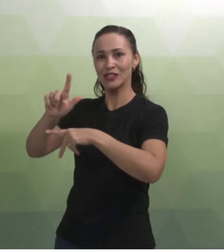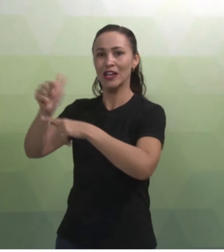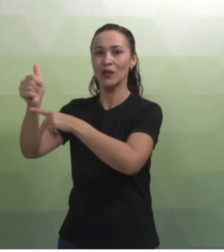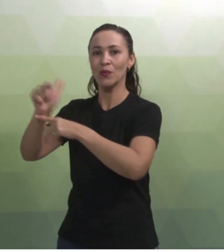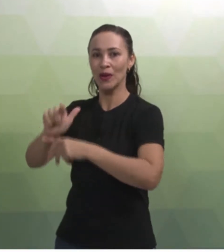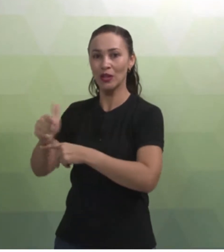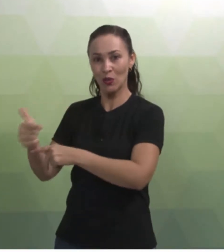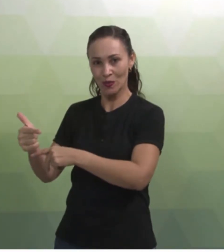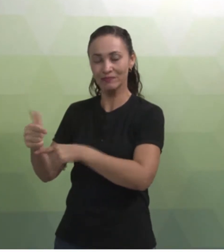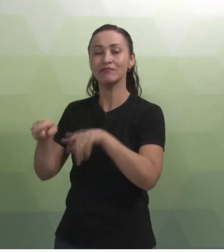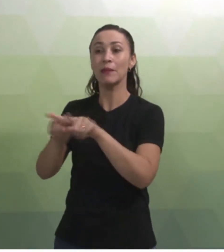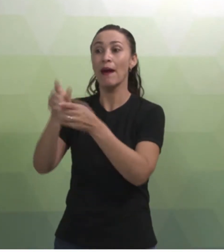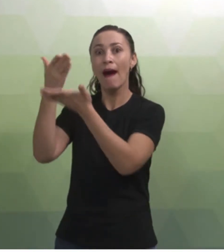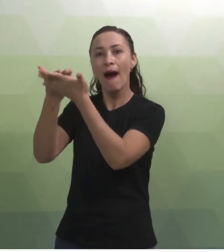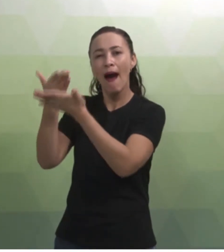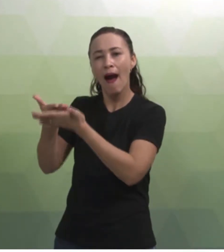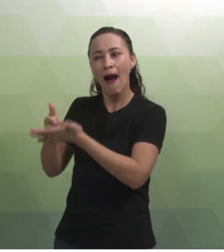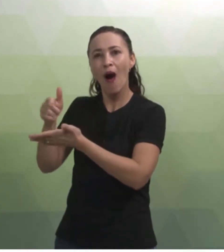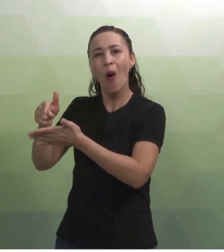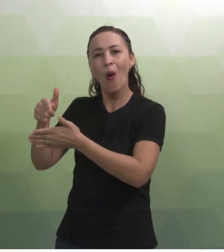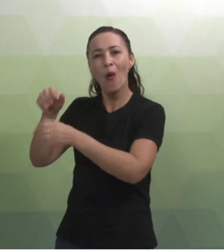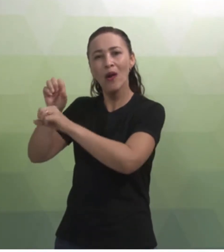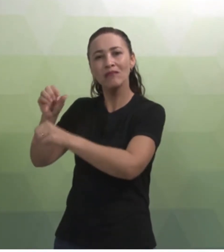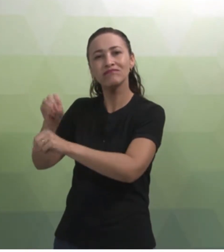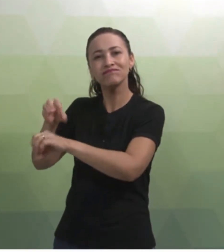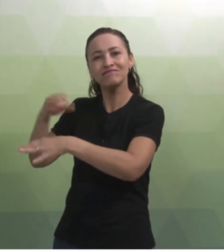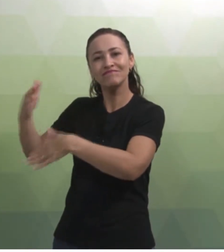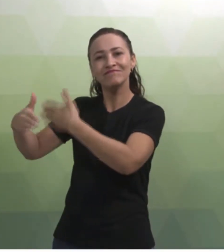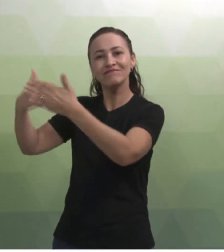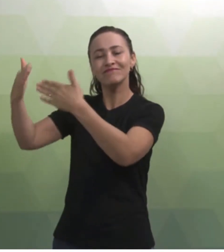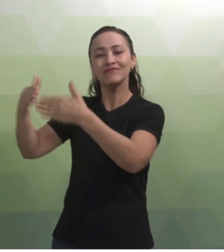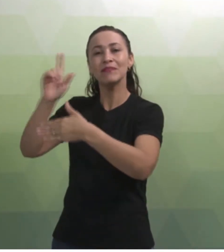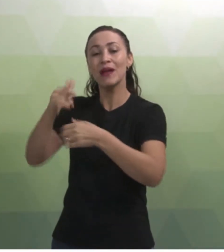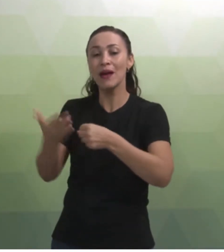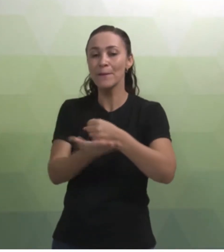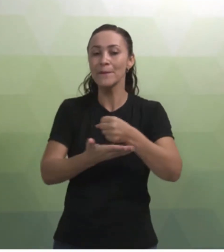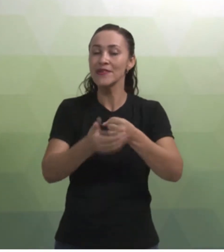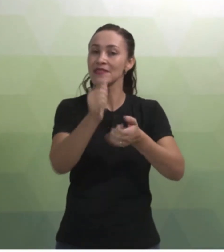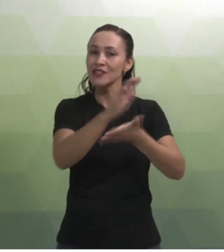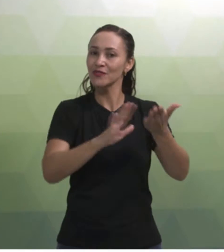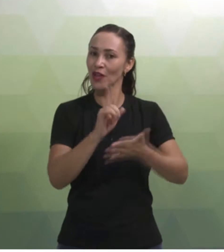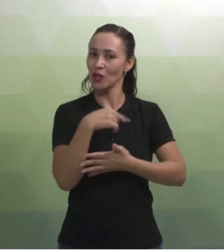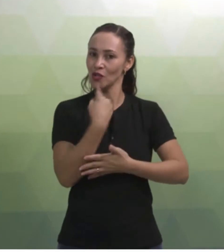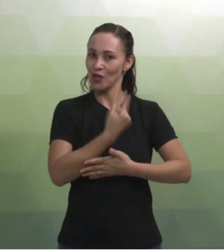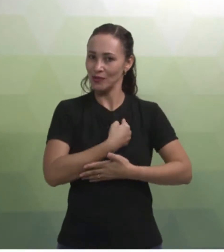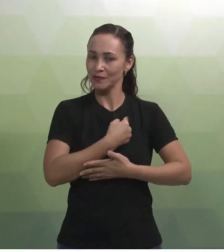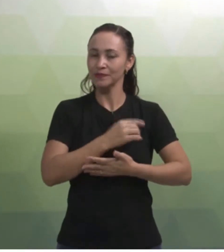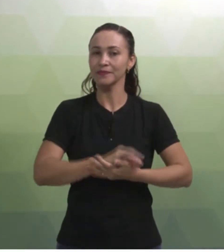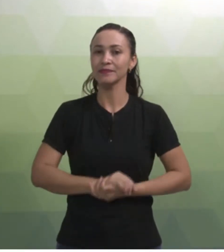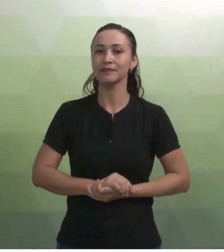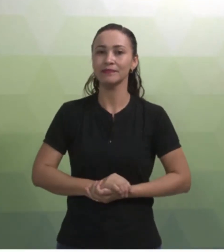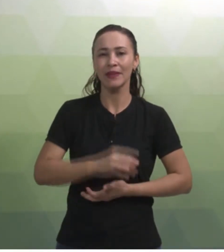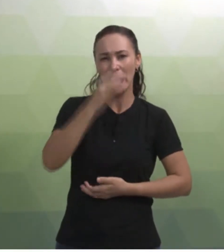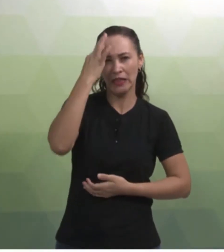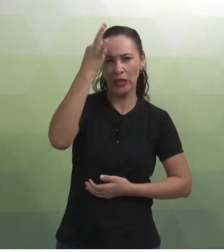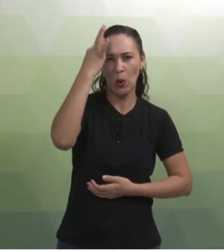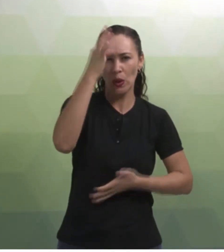as aulas que ela estiver desenvolvendo para embasar essa nossa atividade, ok? Esse levantamento teórico,